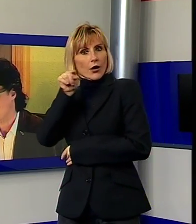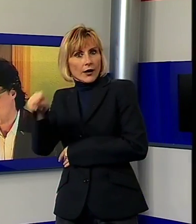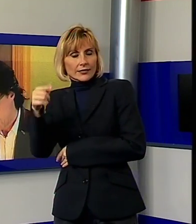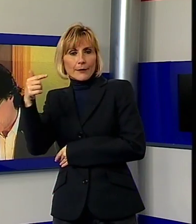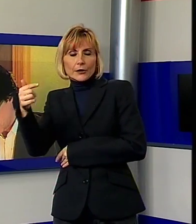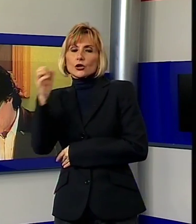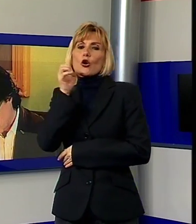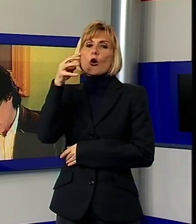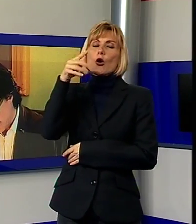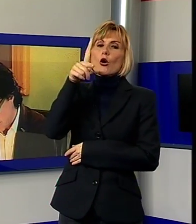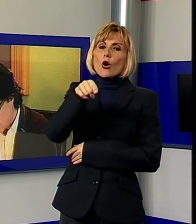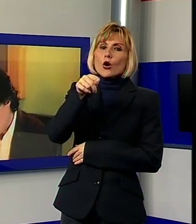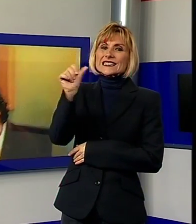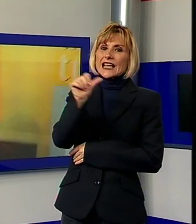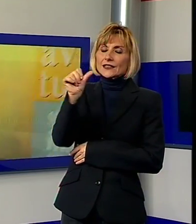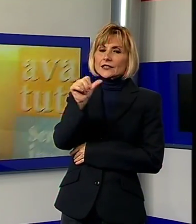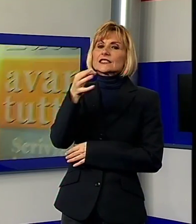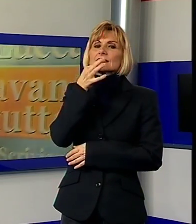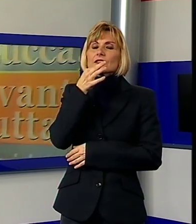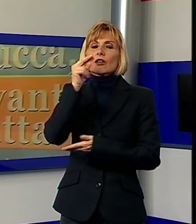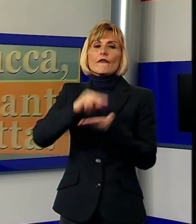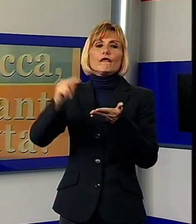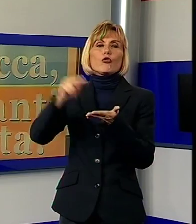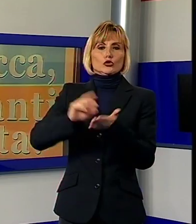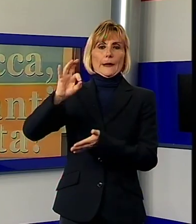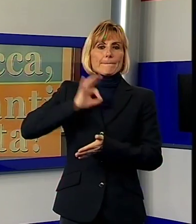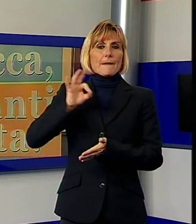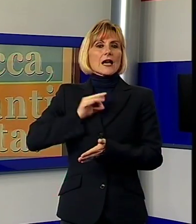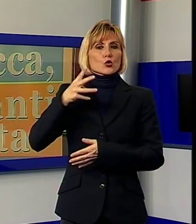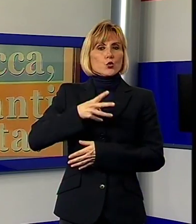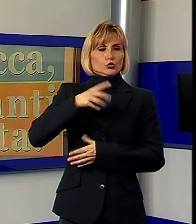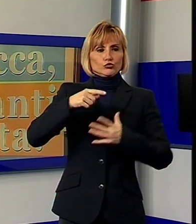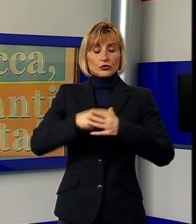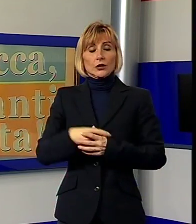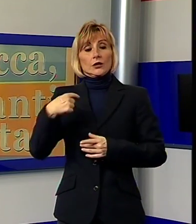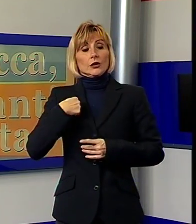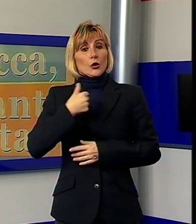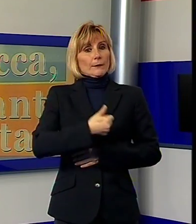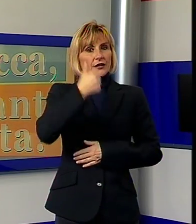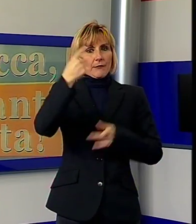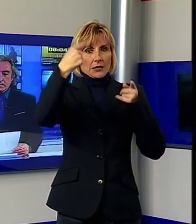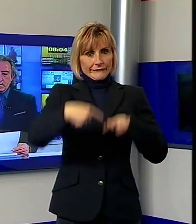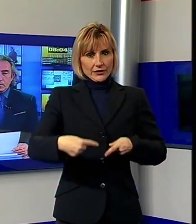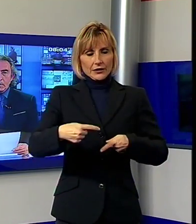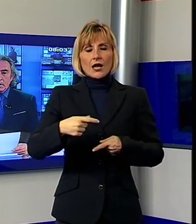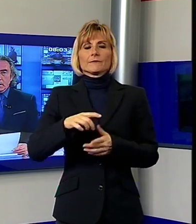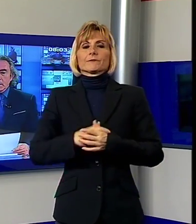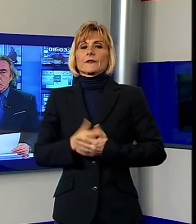rispetto, concluso Garzella, ma io sono stato il primo a lanciare la sfida e gli altri ora mi vengono dietro. E sulle